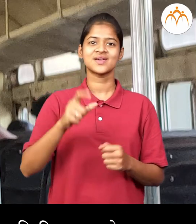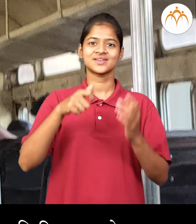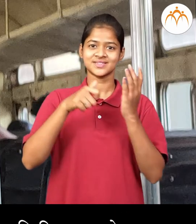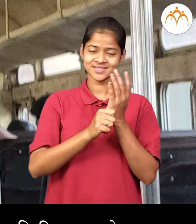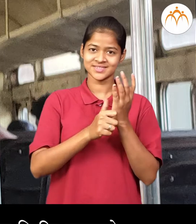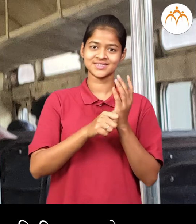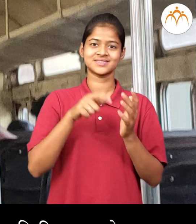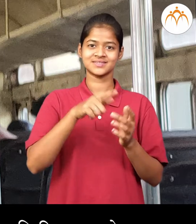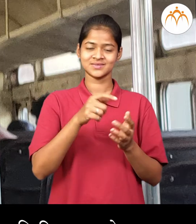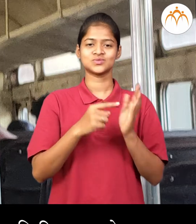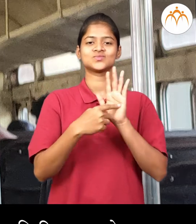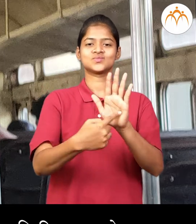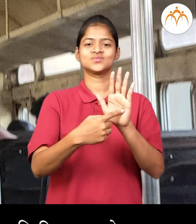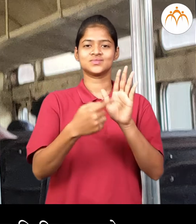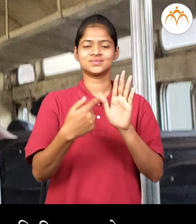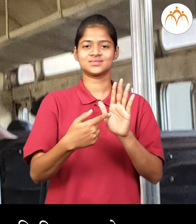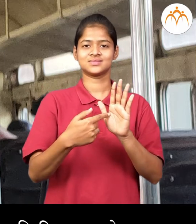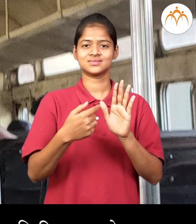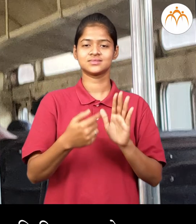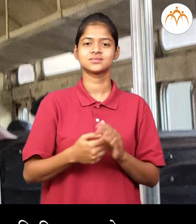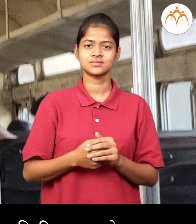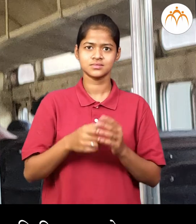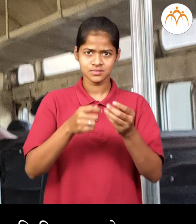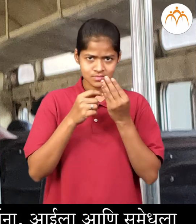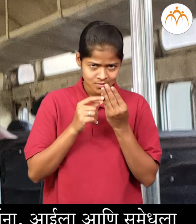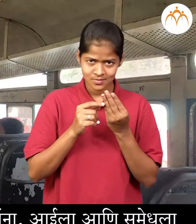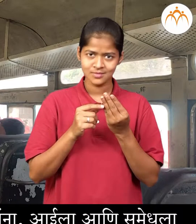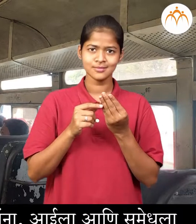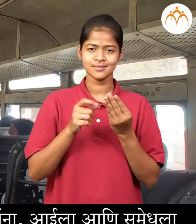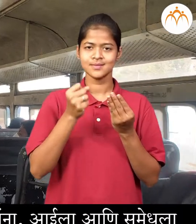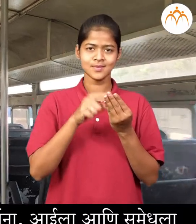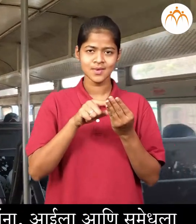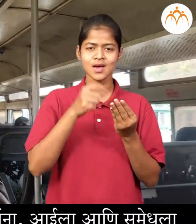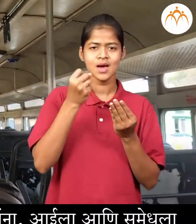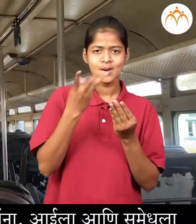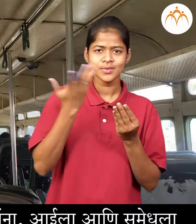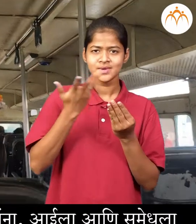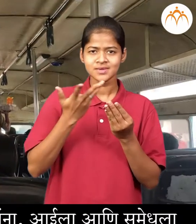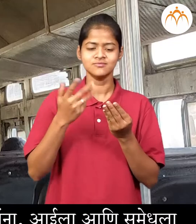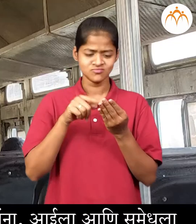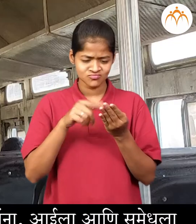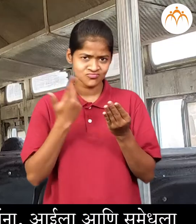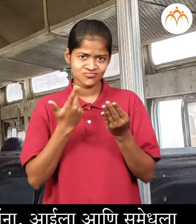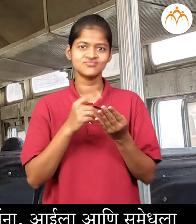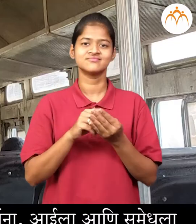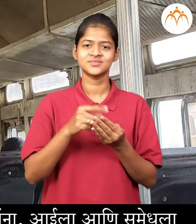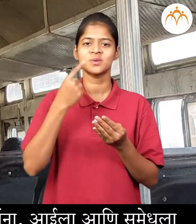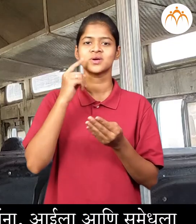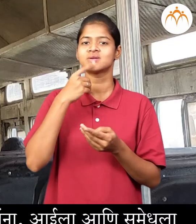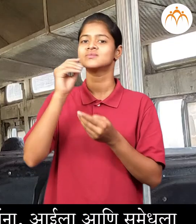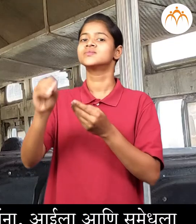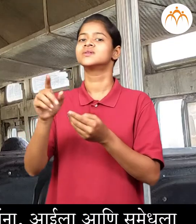वाहक काकानना तिकीट दाखोले वाहक काकाननी आसन क्रमांक बगून